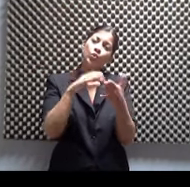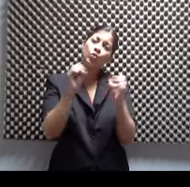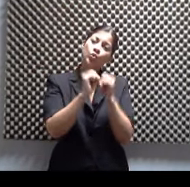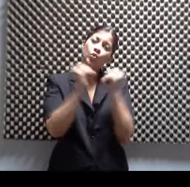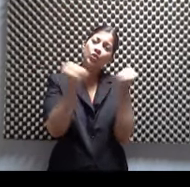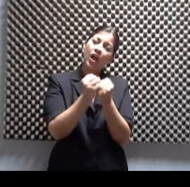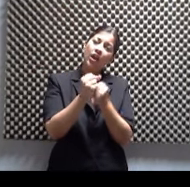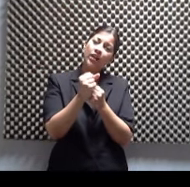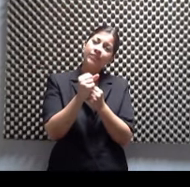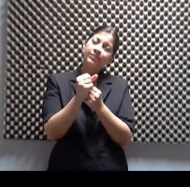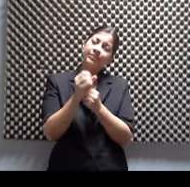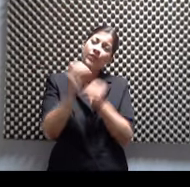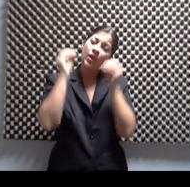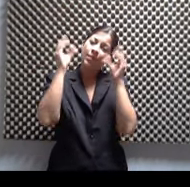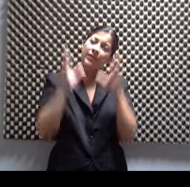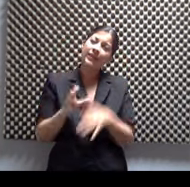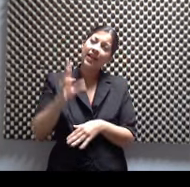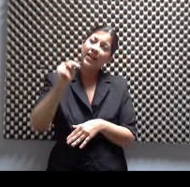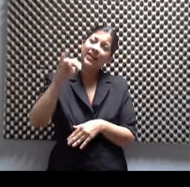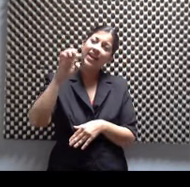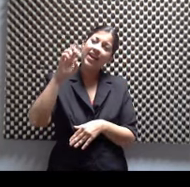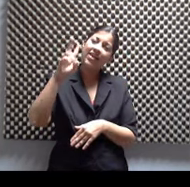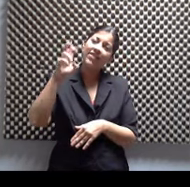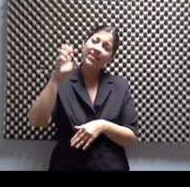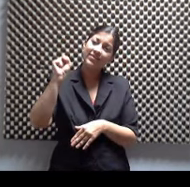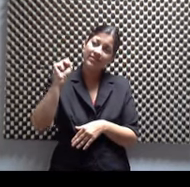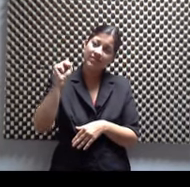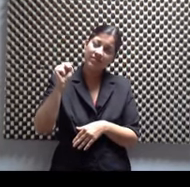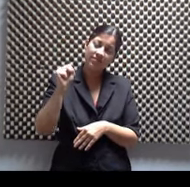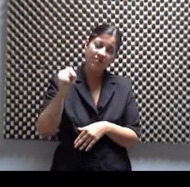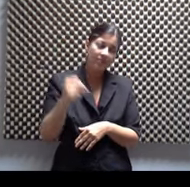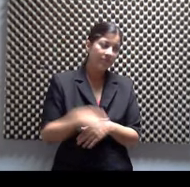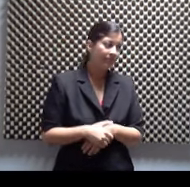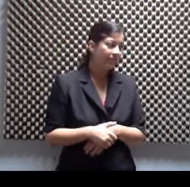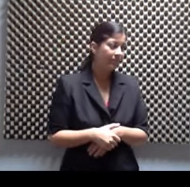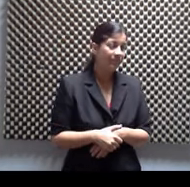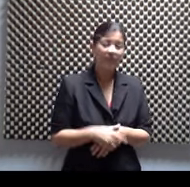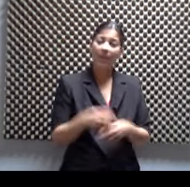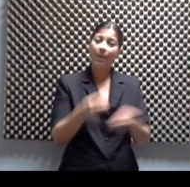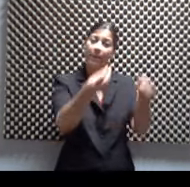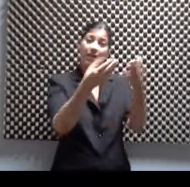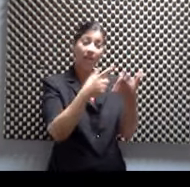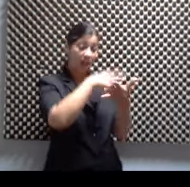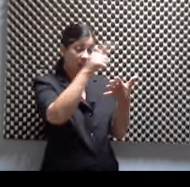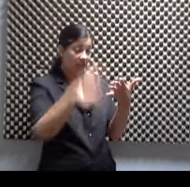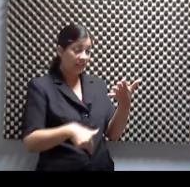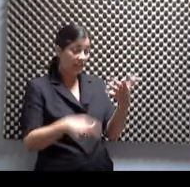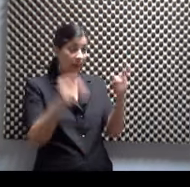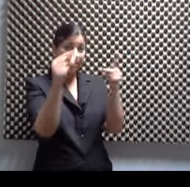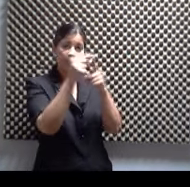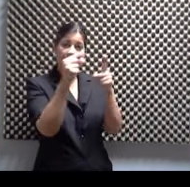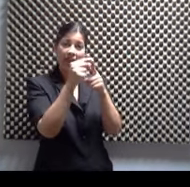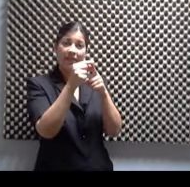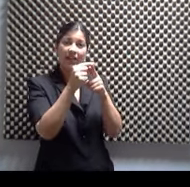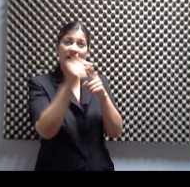que un día me trae un listado de palabras indígenas y me dice, yo quiero que tú me escribas un drama con estas palabras. Y yo me quedé como bruto.